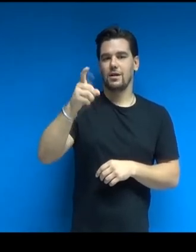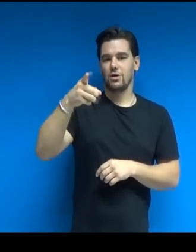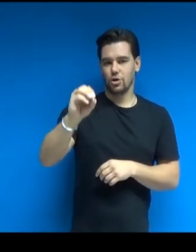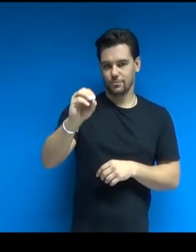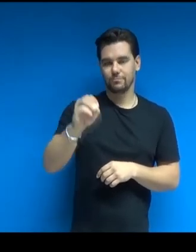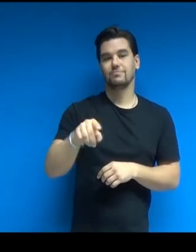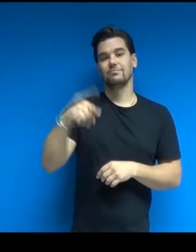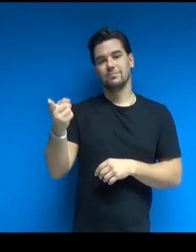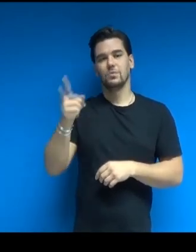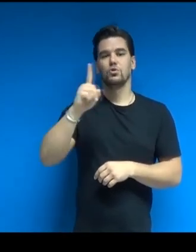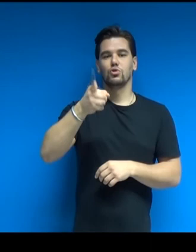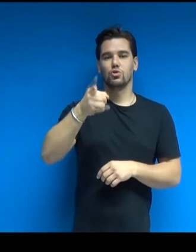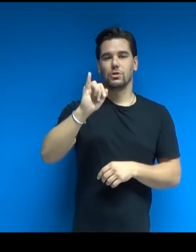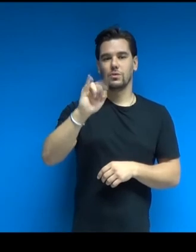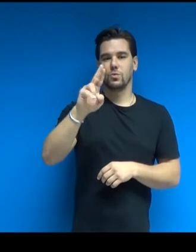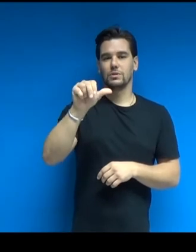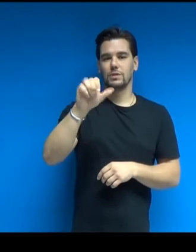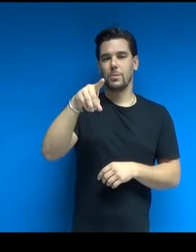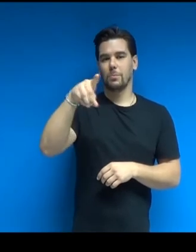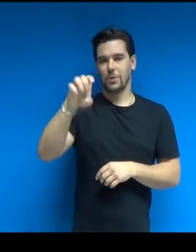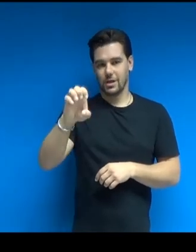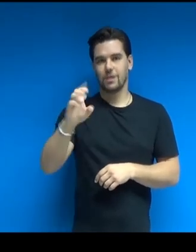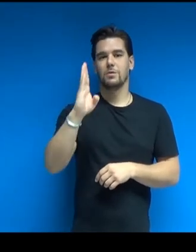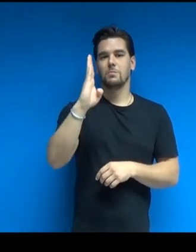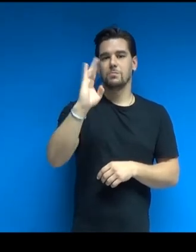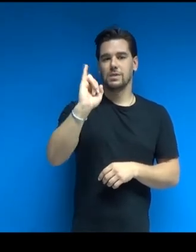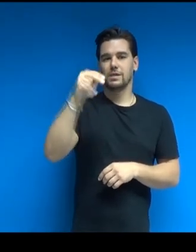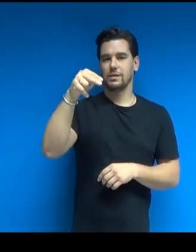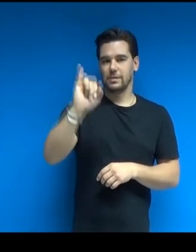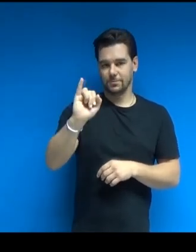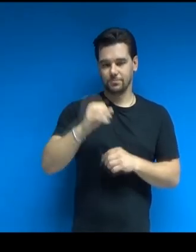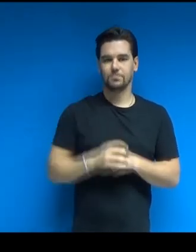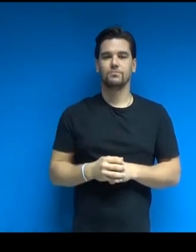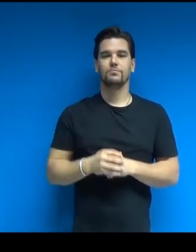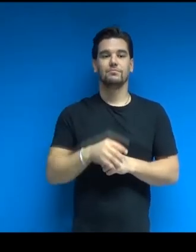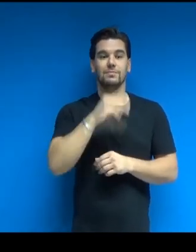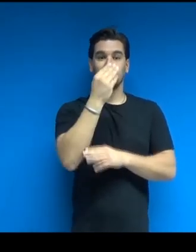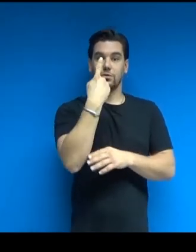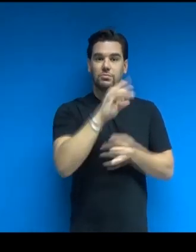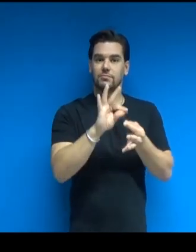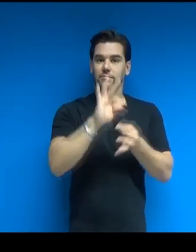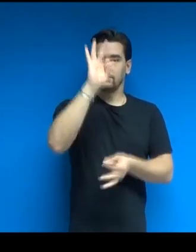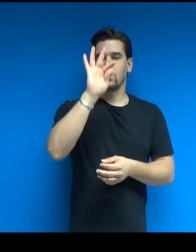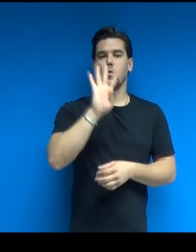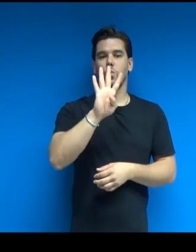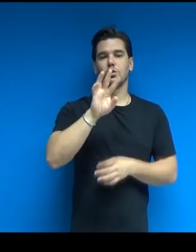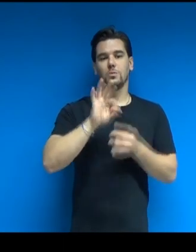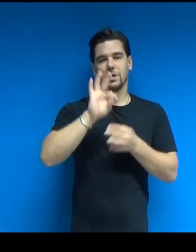Quando nel 1774 fu posata sulla guglia maggiore, il Duomo